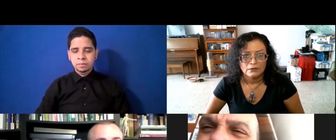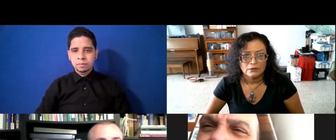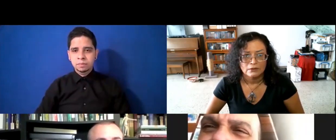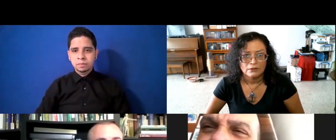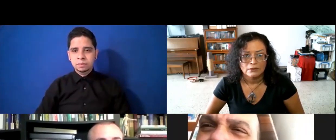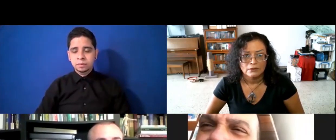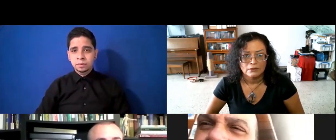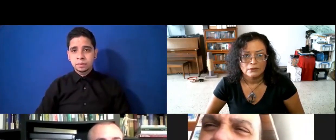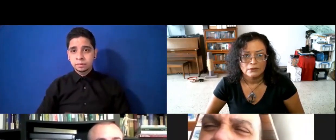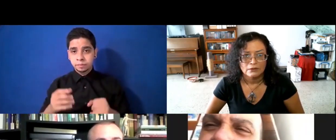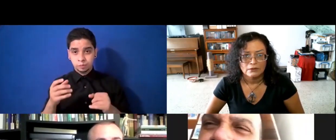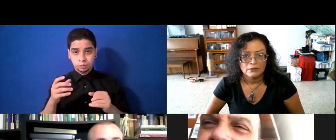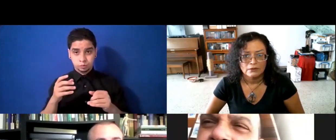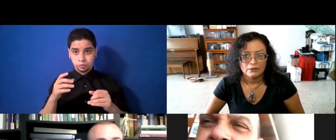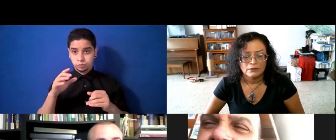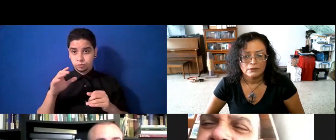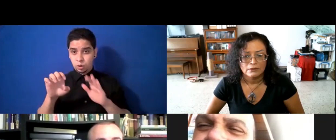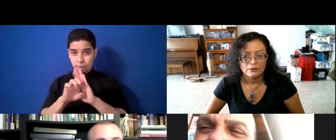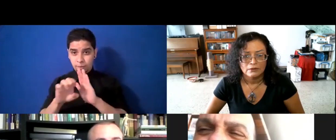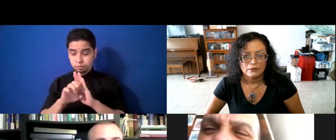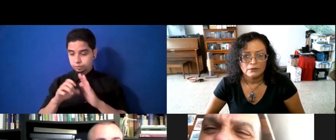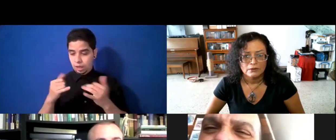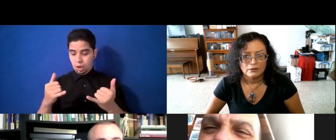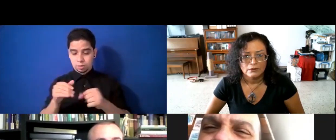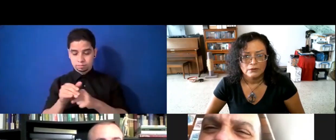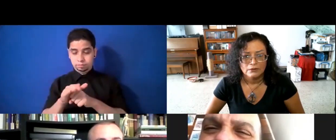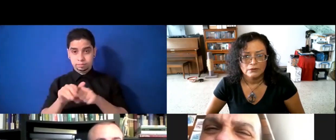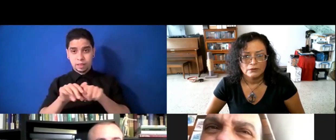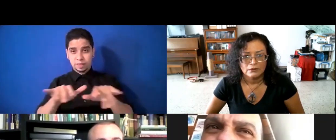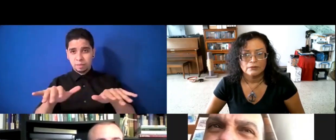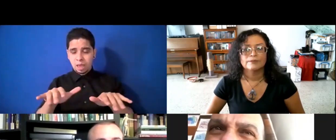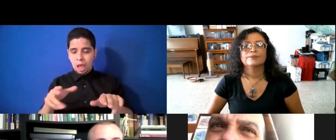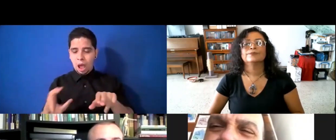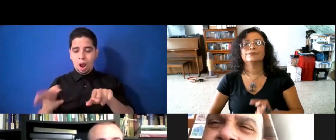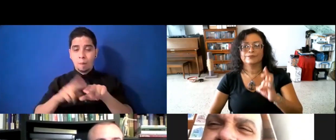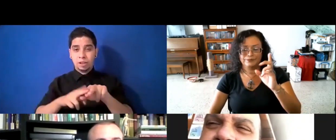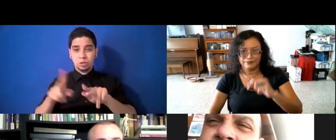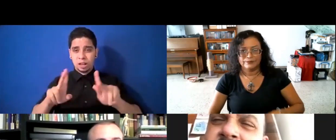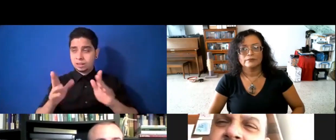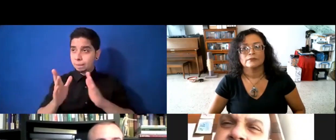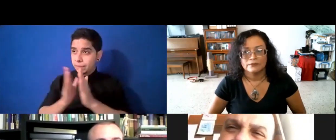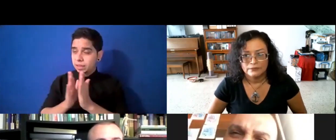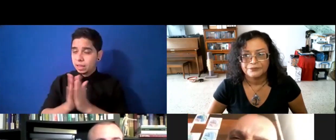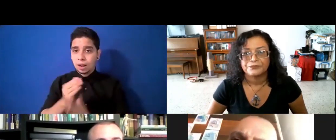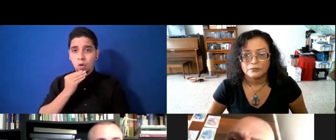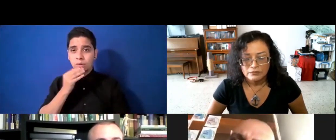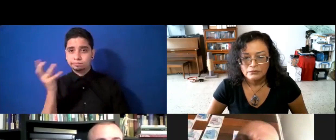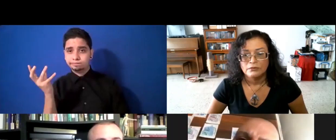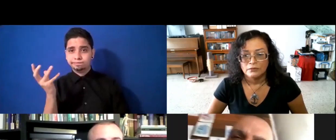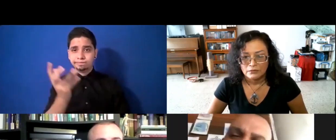la venta de comida que la gente o pide por internet que se la lleven o que la piden a